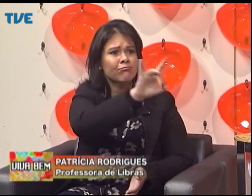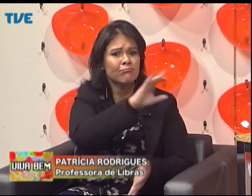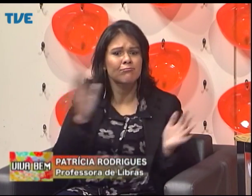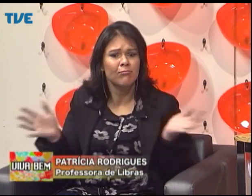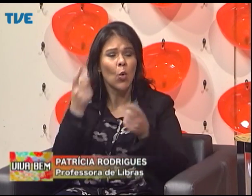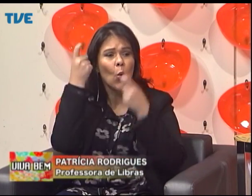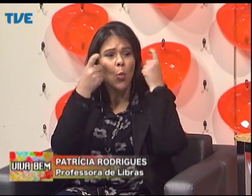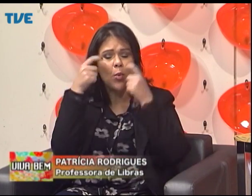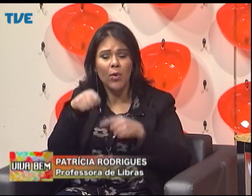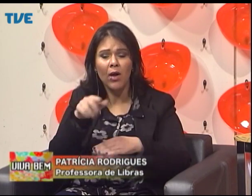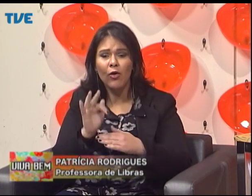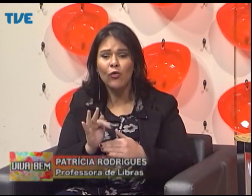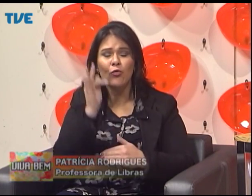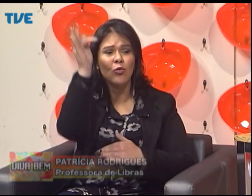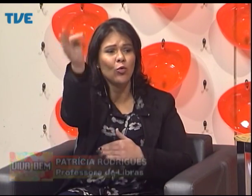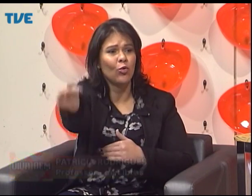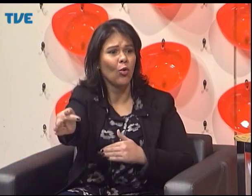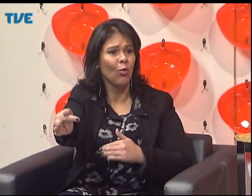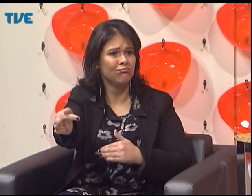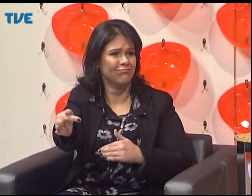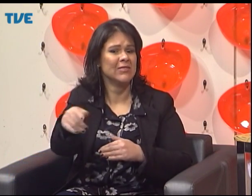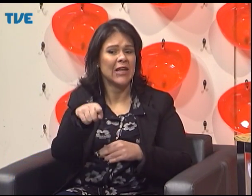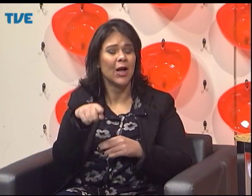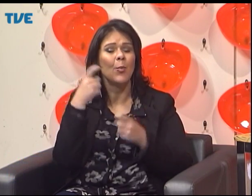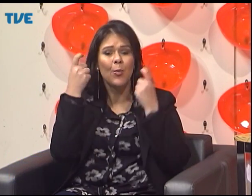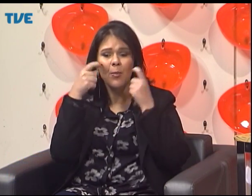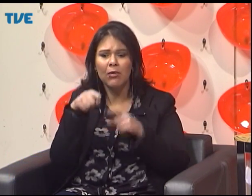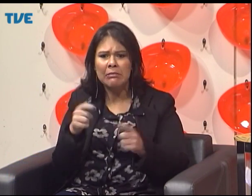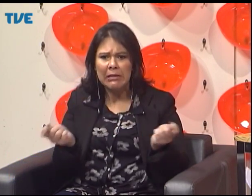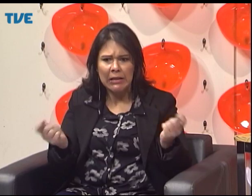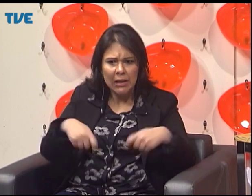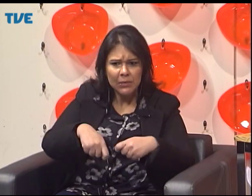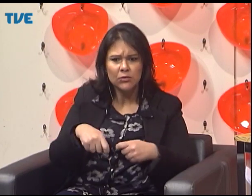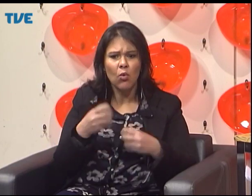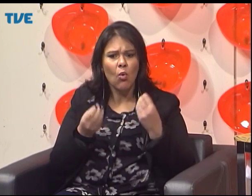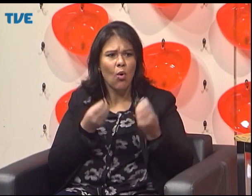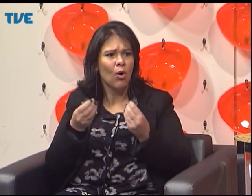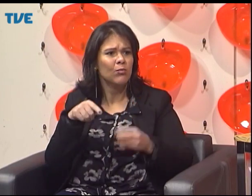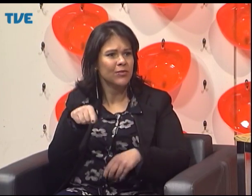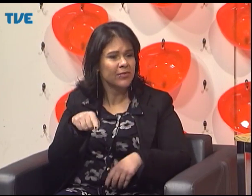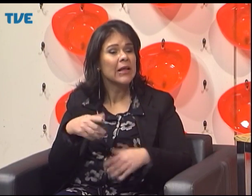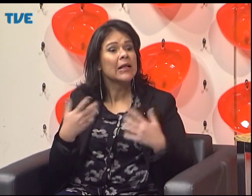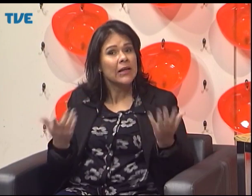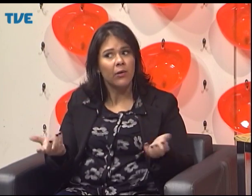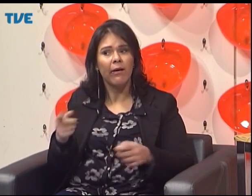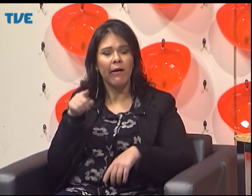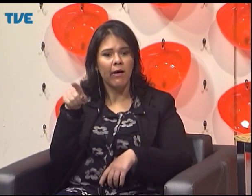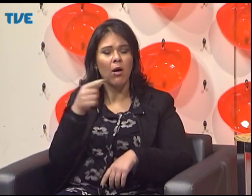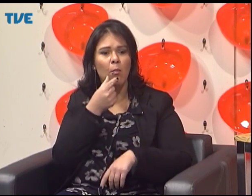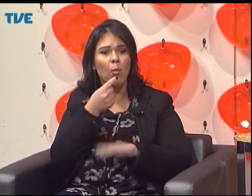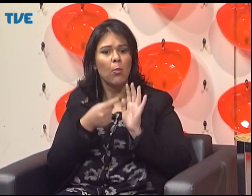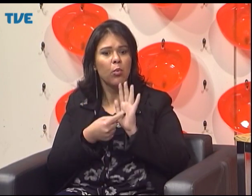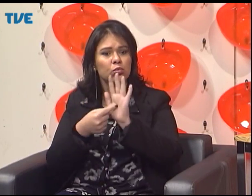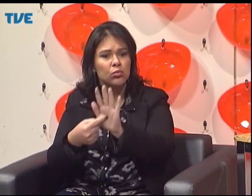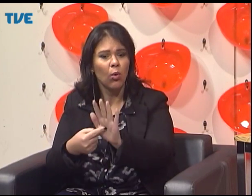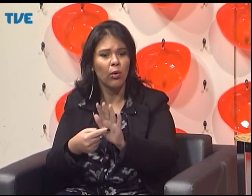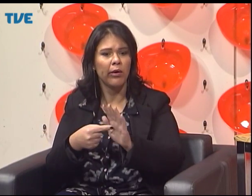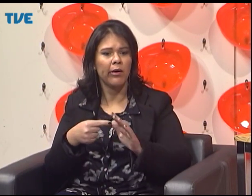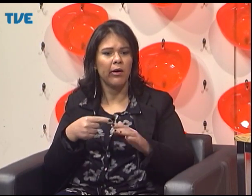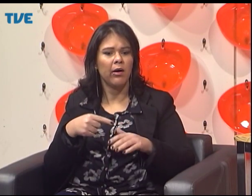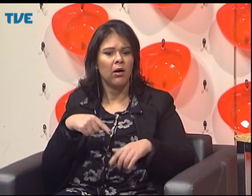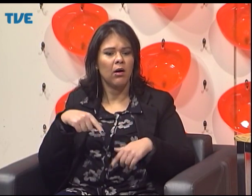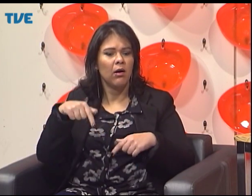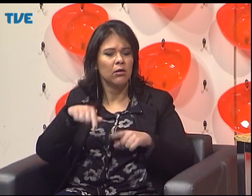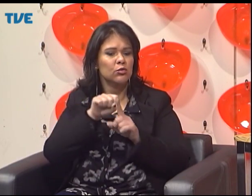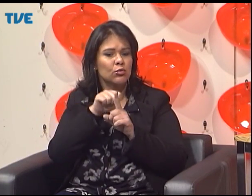O estímulo dos pais, a importância do estímulo, a preocupação com o futuro dos seus filhos e como que esses filhos